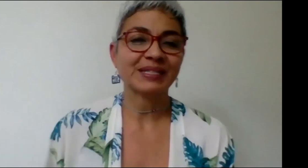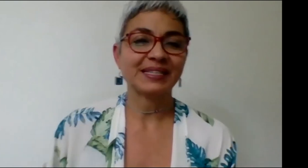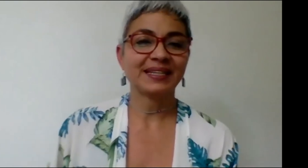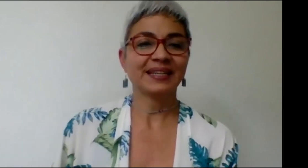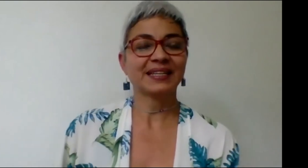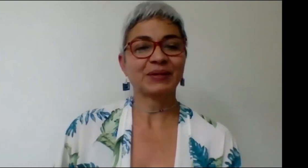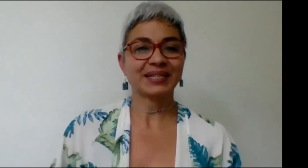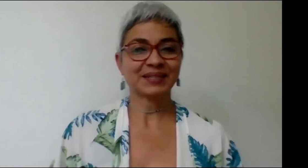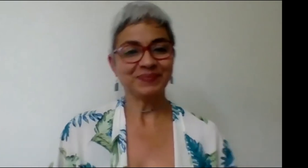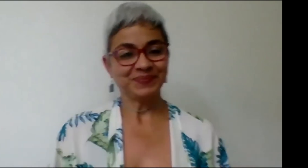universidad a trabajar